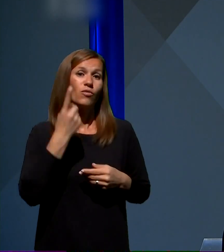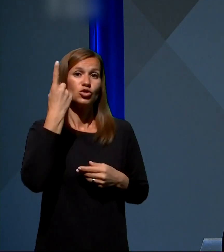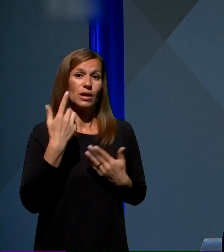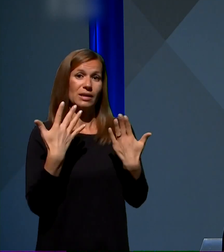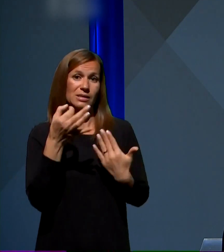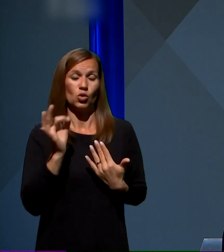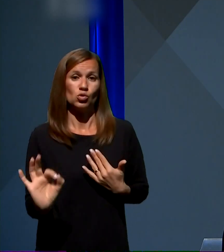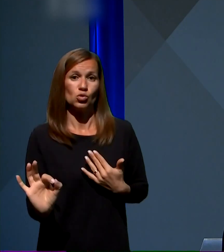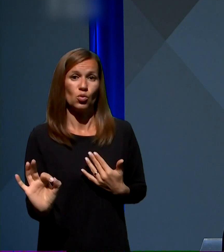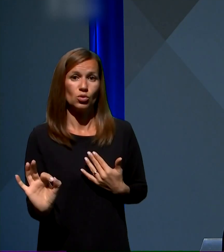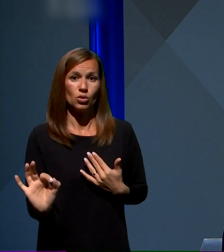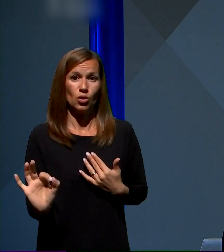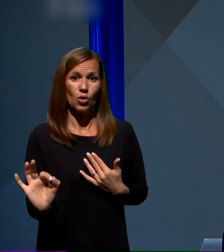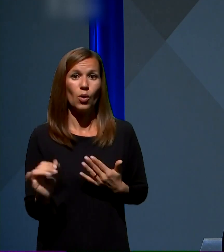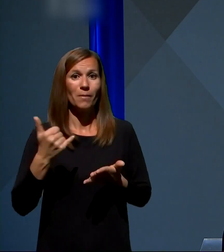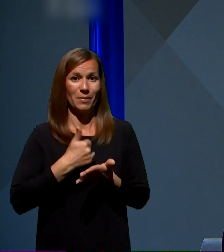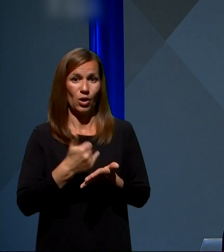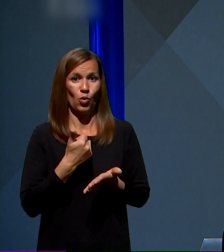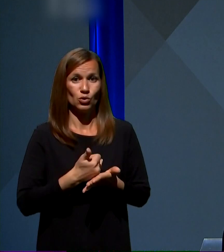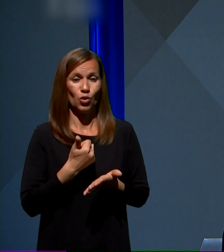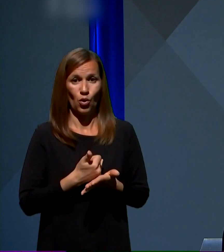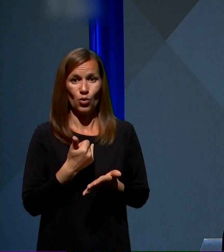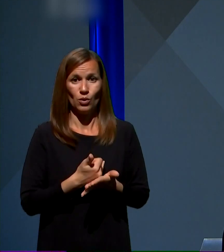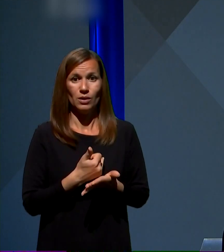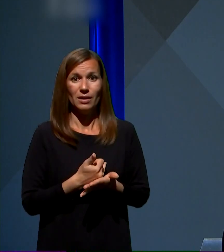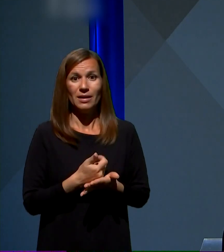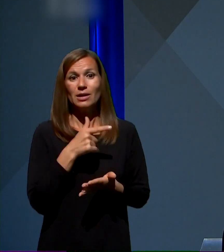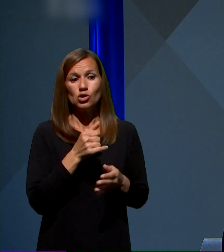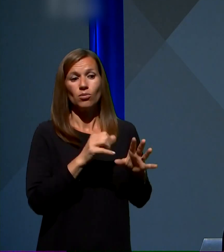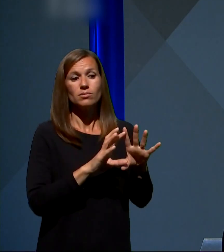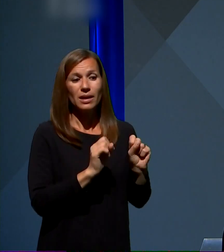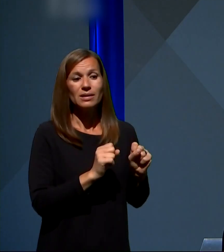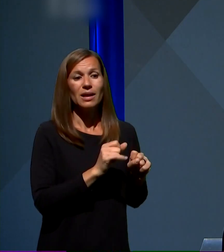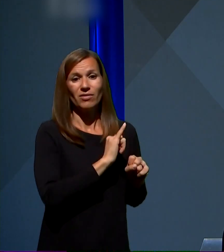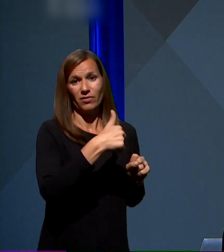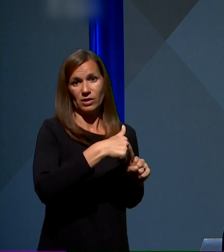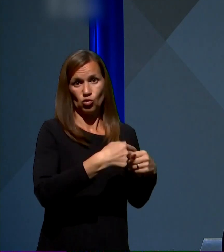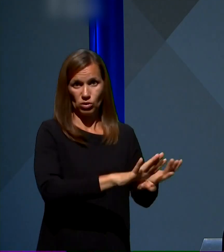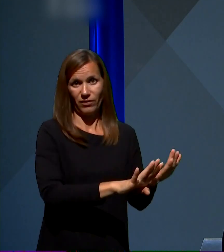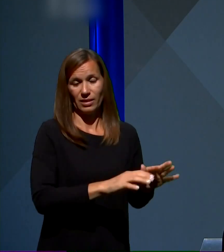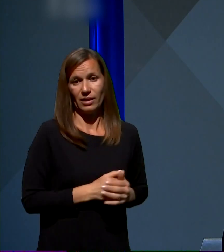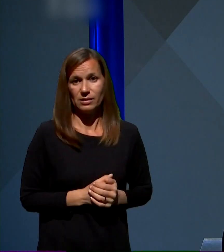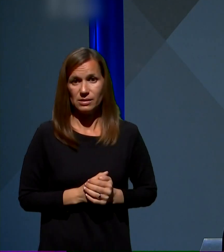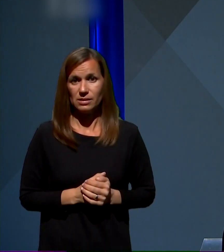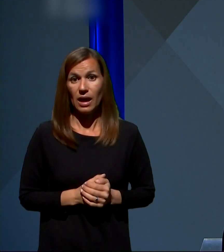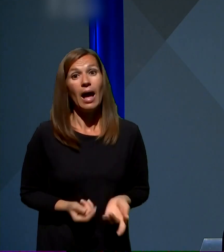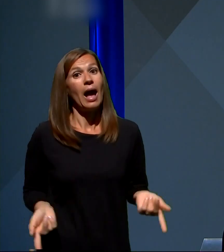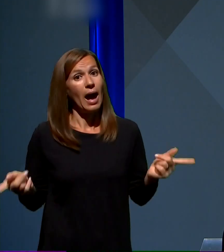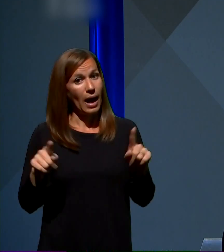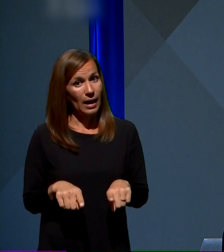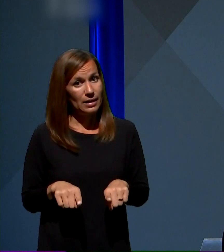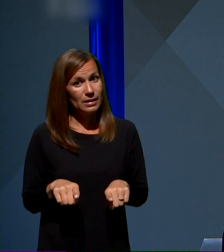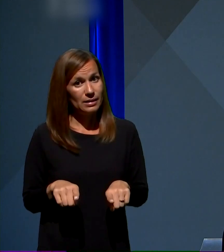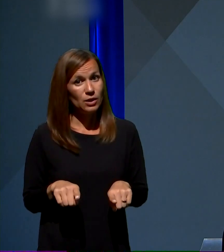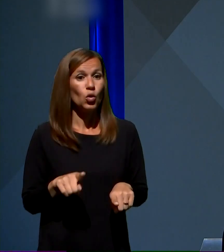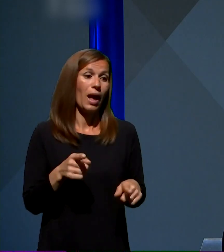odstotkov prihodkov, ki so jih ustvarila v letu 2019, ali, torej gre za